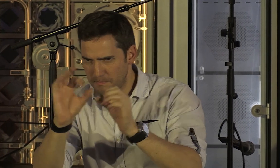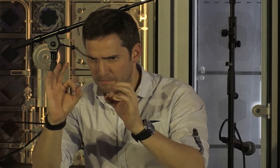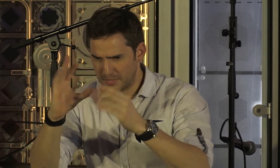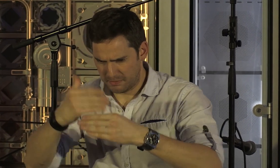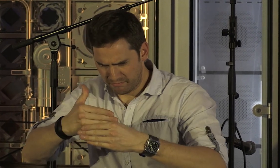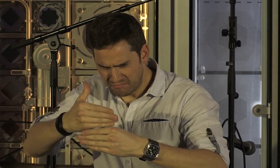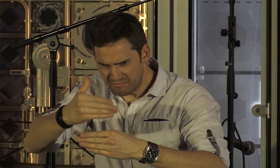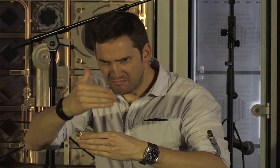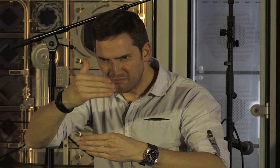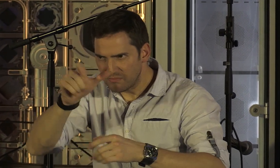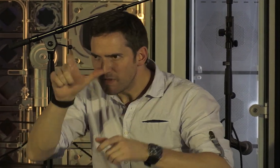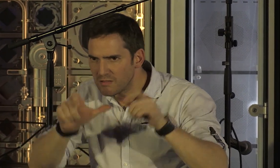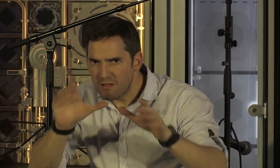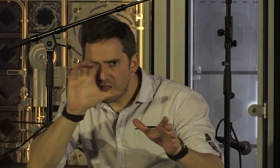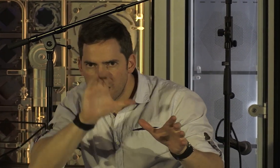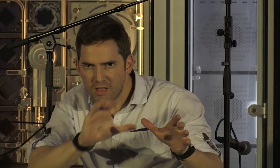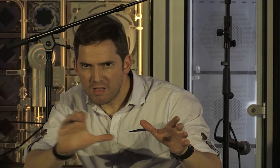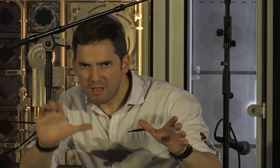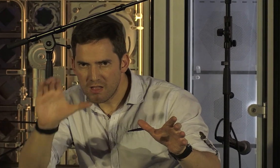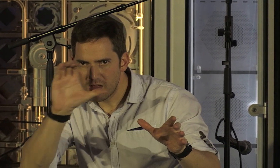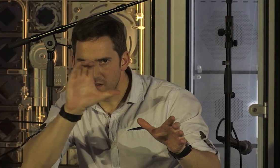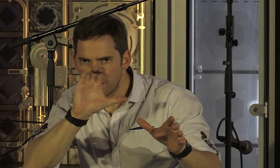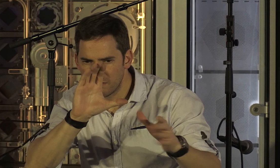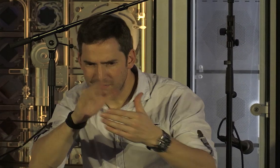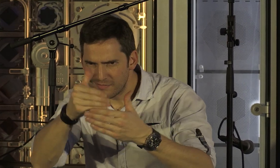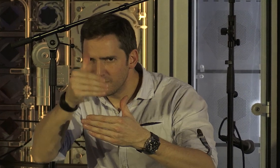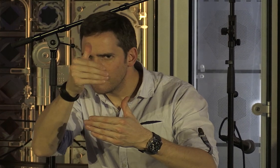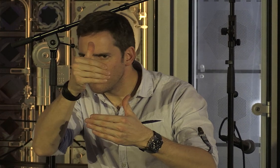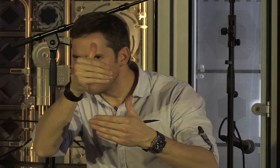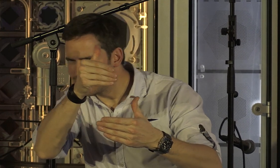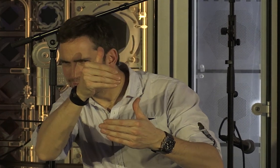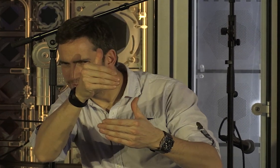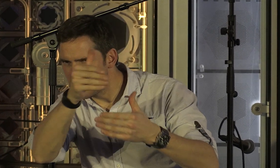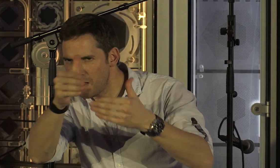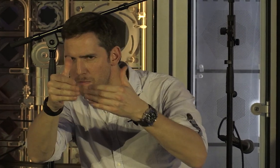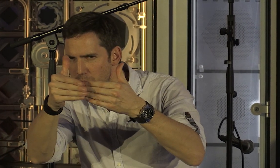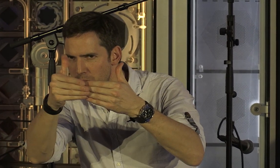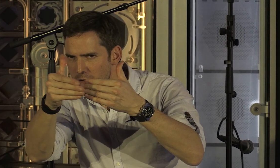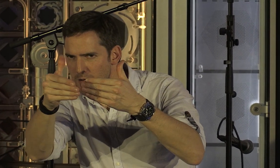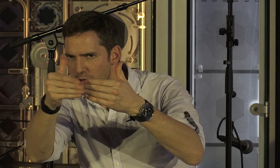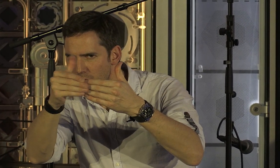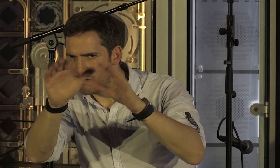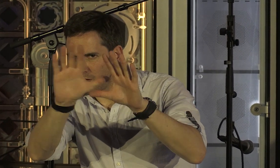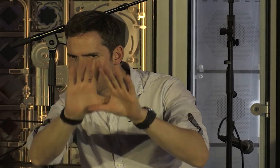orgueilleux, se trouve la porte mystérieuse, fermée